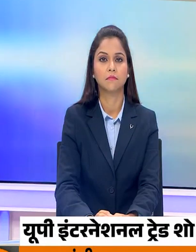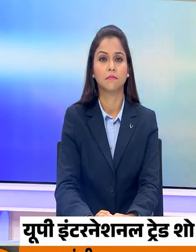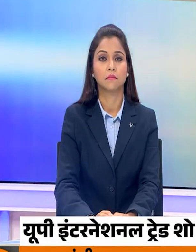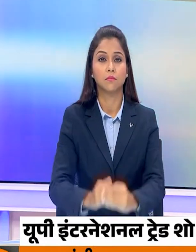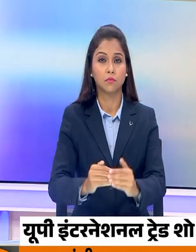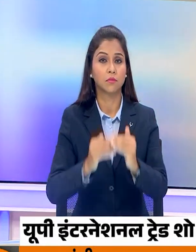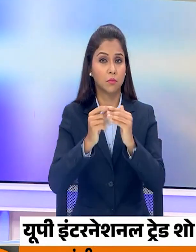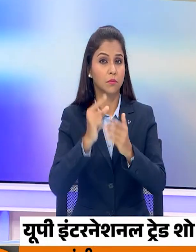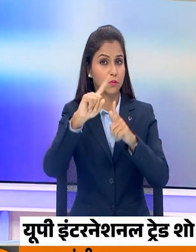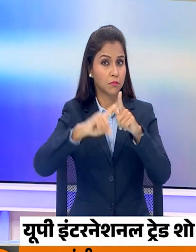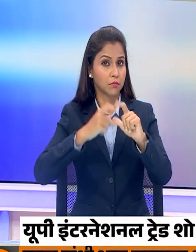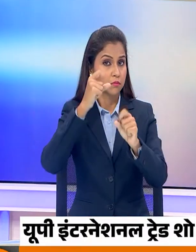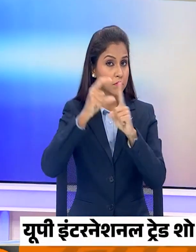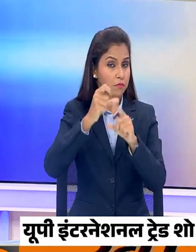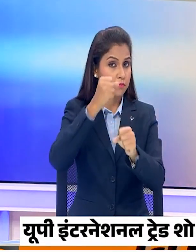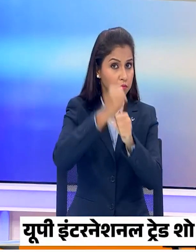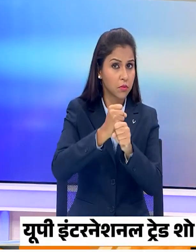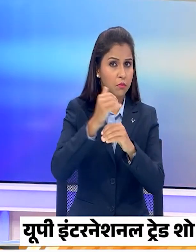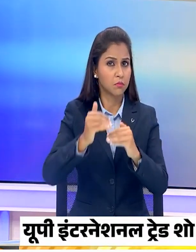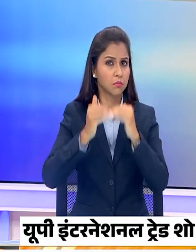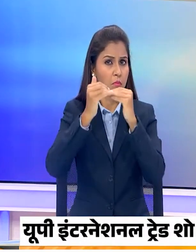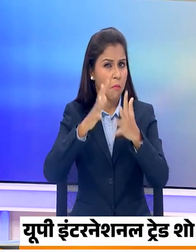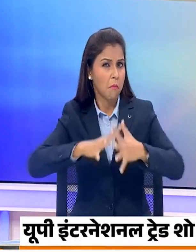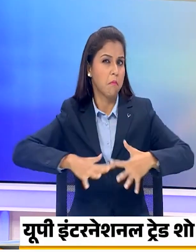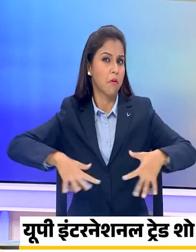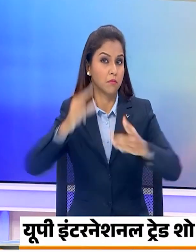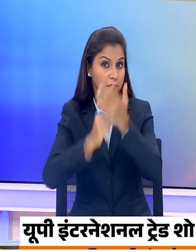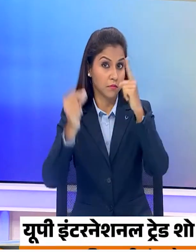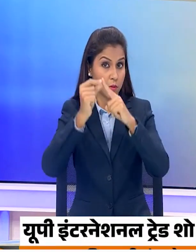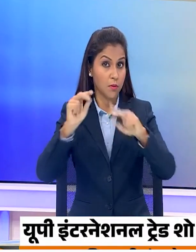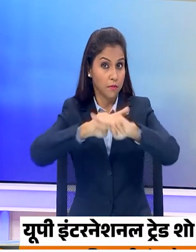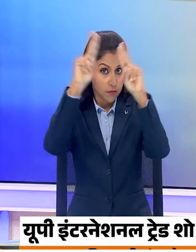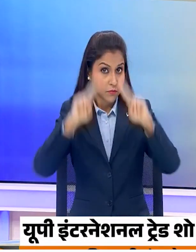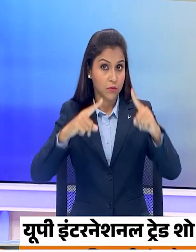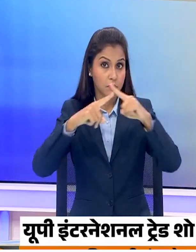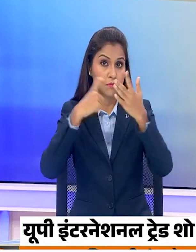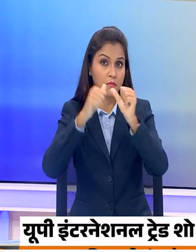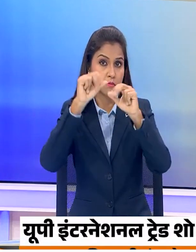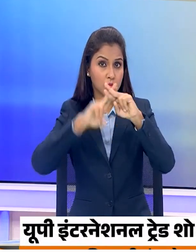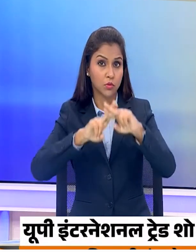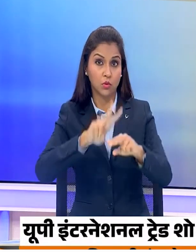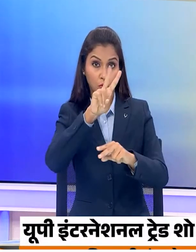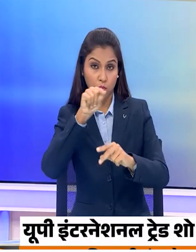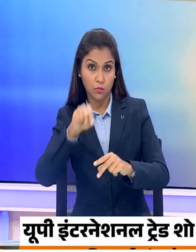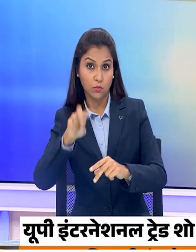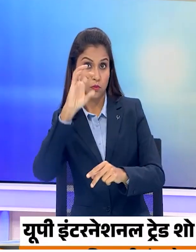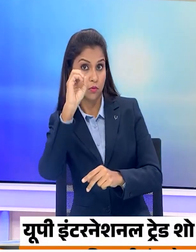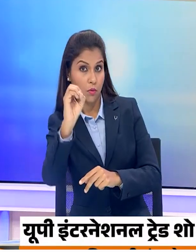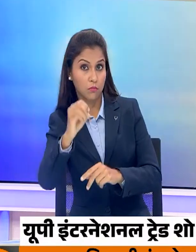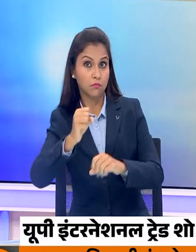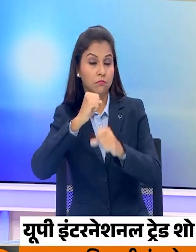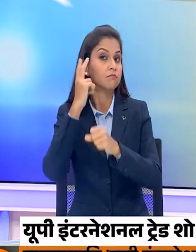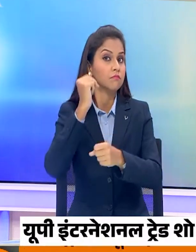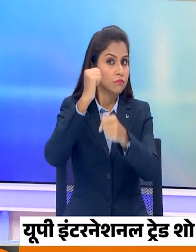उप्राश्टुपती जगदीब धनकर उद्यमियों के महा कॉम्भ यूपी इंटरनाश्वल ट्रेड शो टू पॉइंचो का ग्रेटर